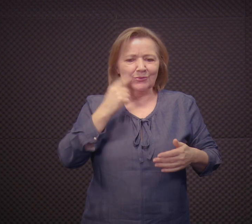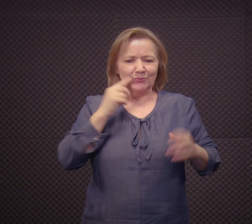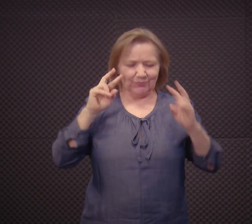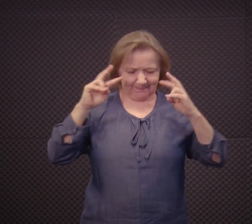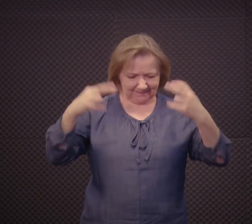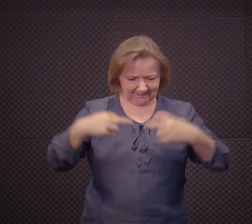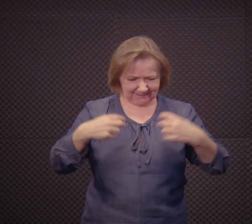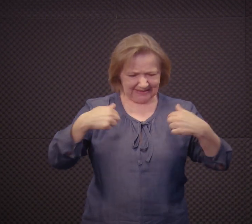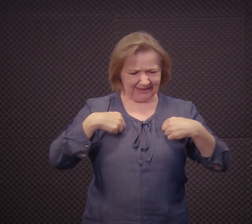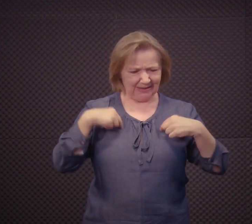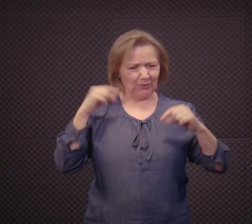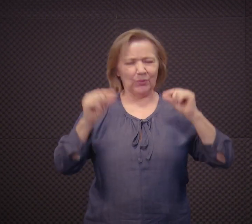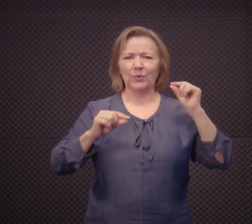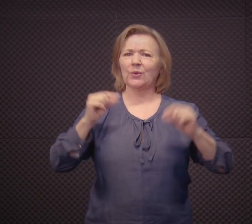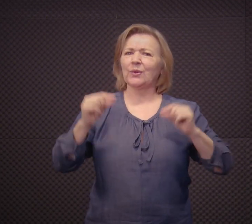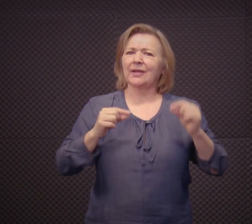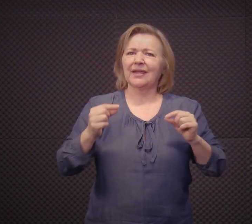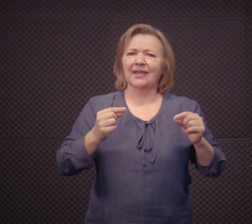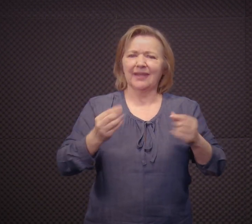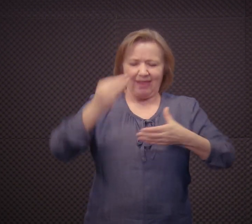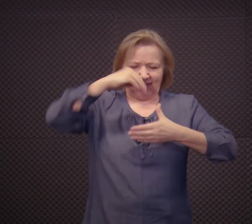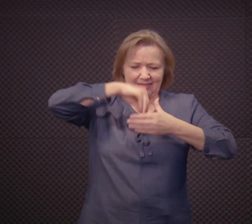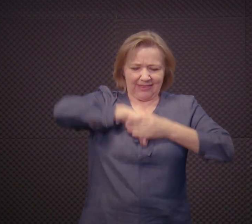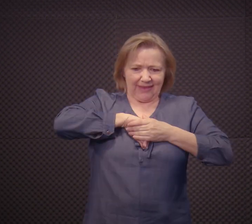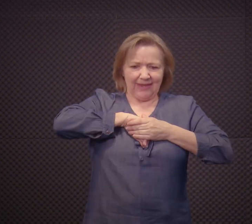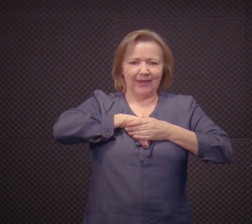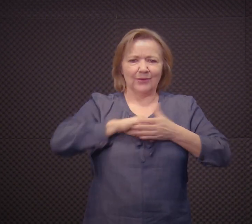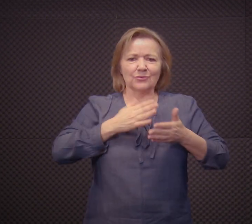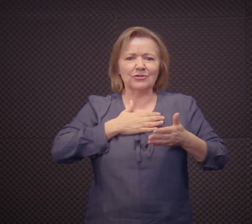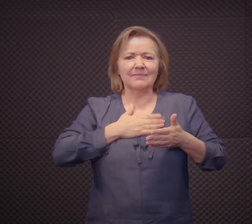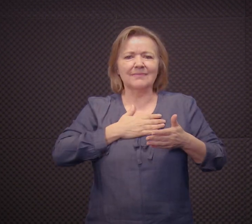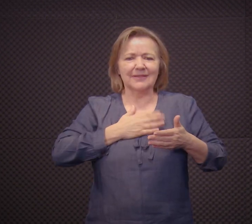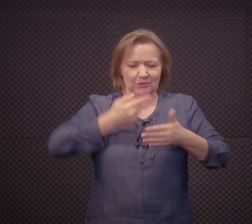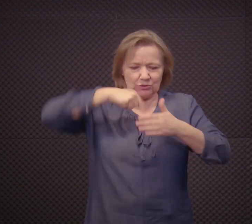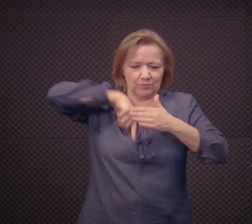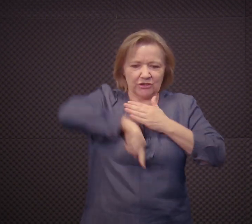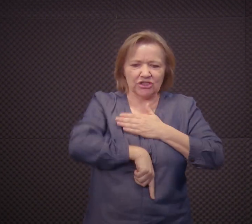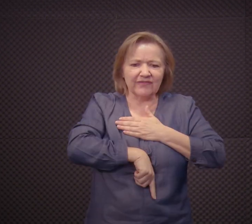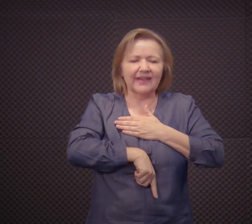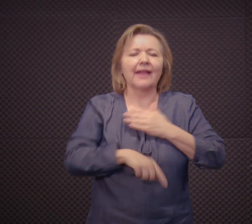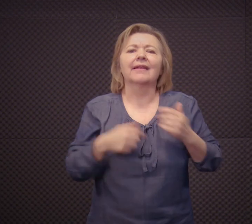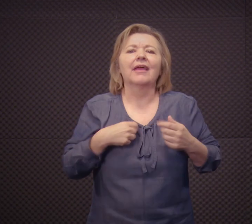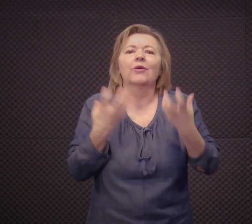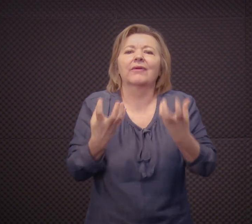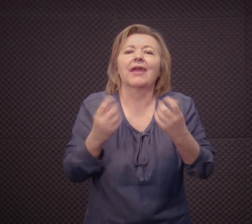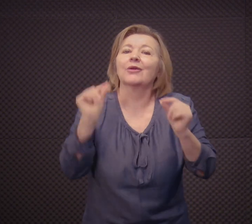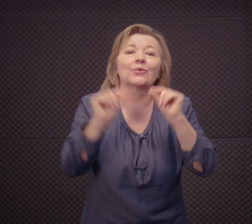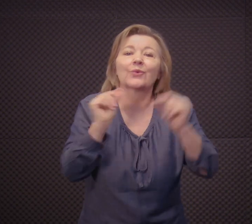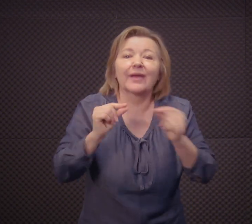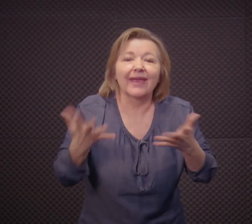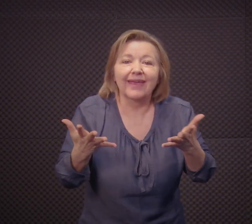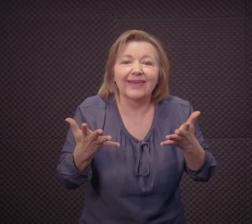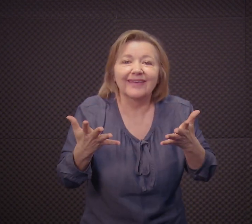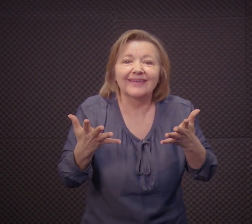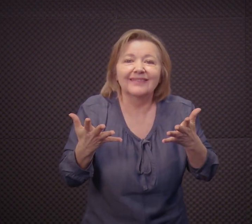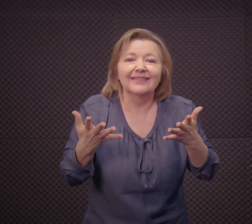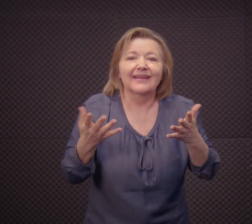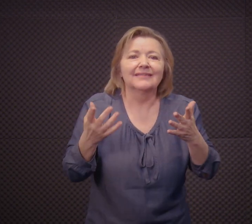evolução dentro da cultura? O que é o surdo se... Essa subjetividade surda